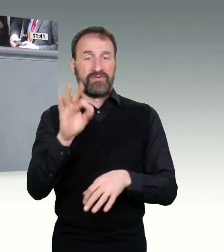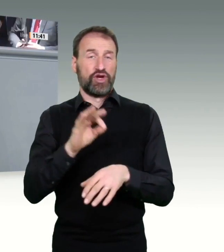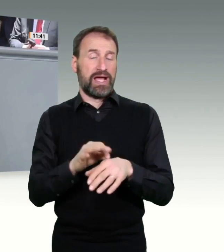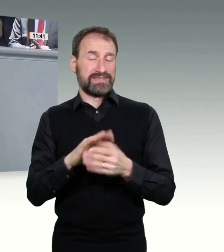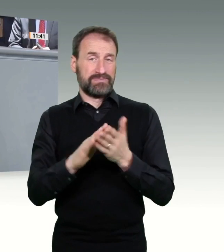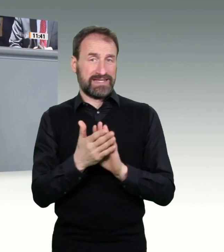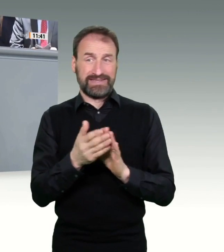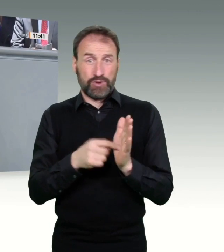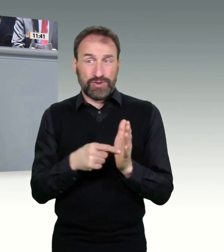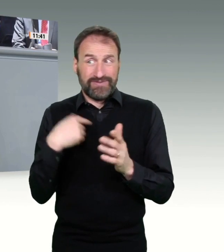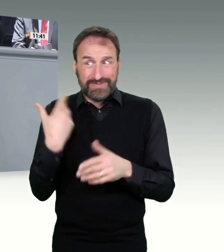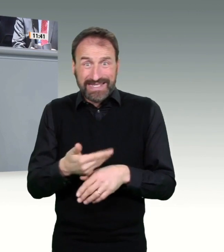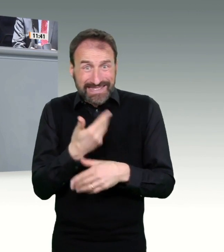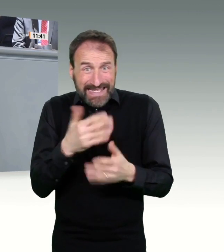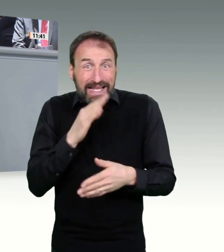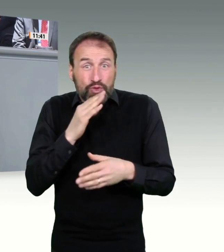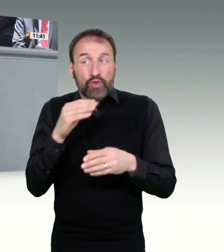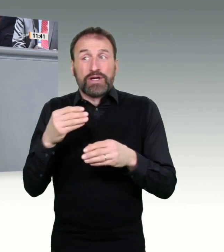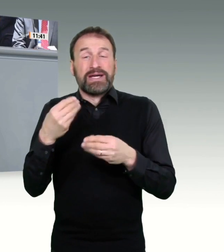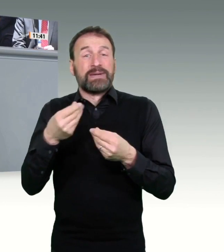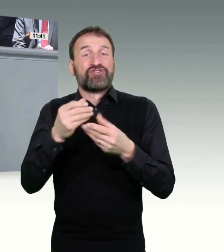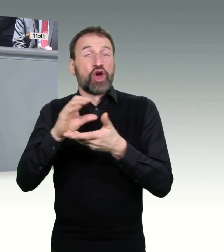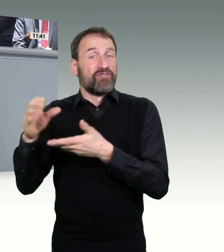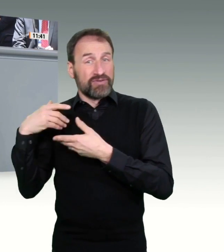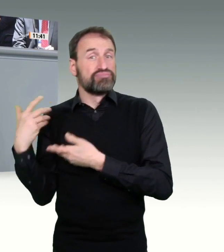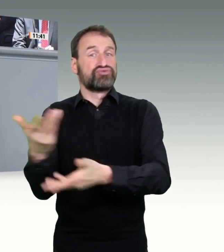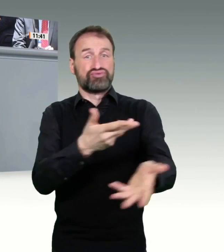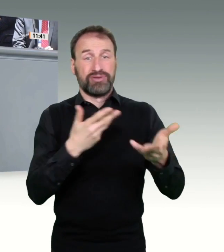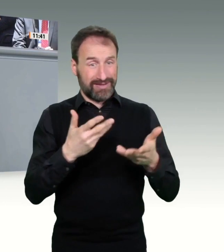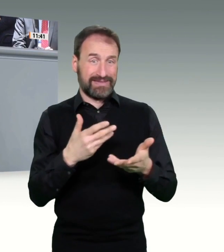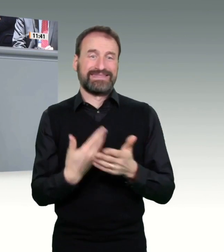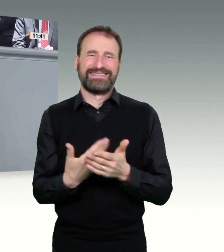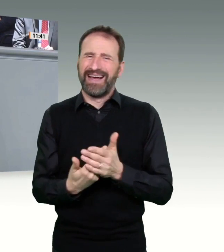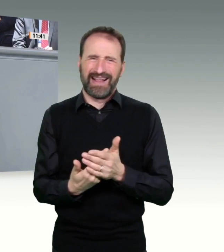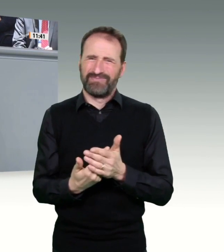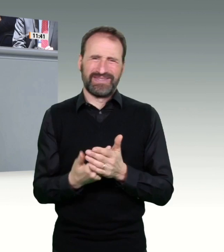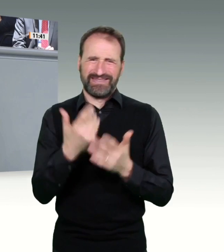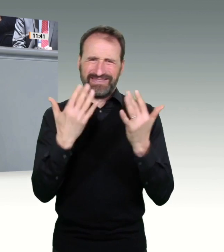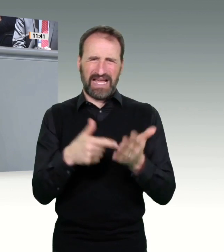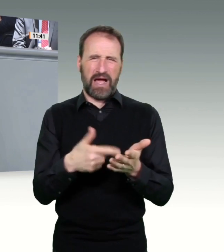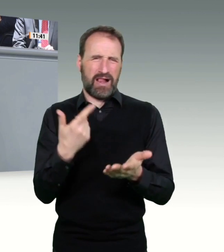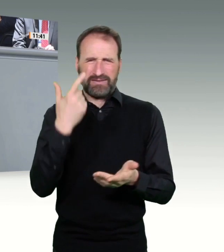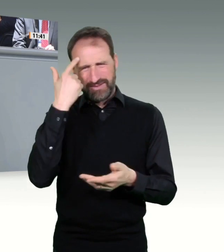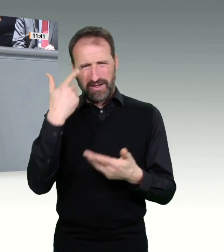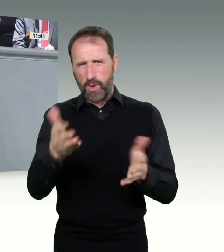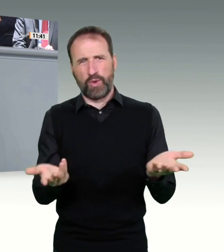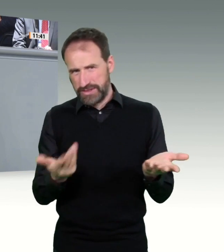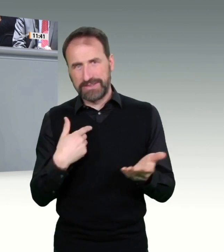und dann bin ich fest davon überzeugt, dass wir auch flächendeckend mit den 50 000 Arztpraxen, die wir in unserem Land haben, auch gut vorankommen